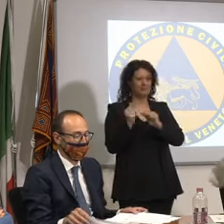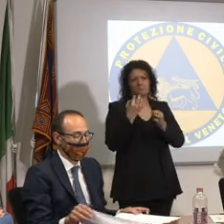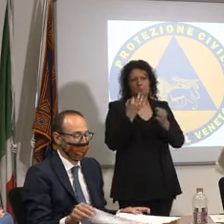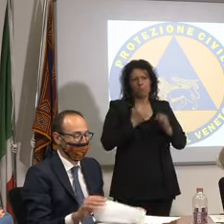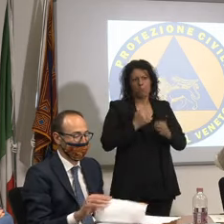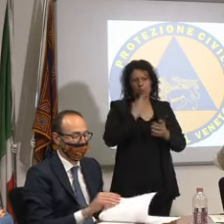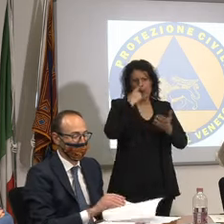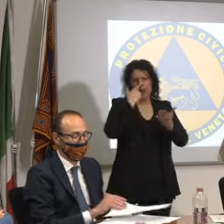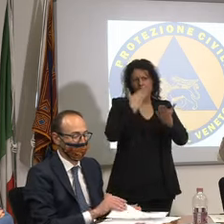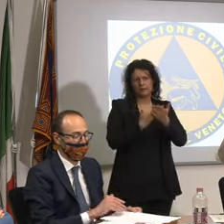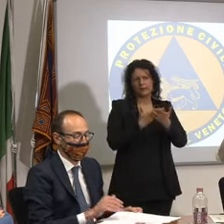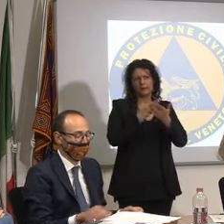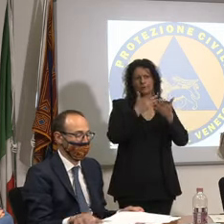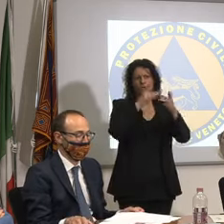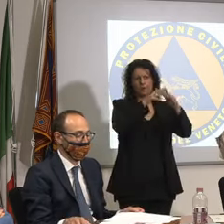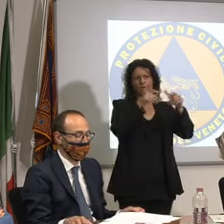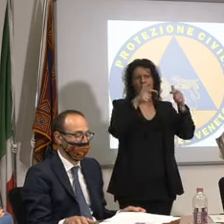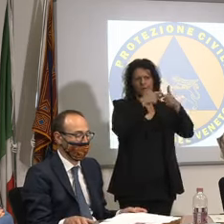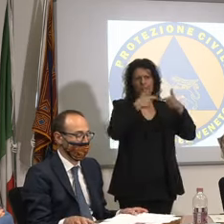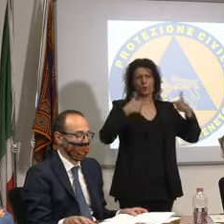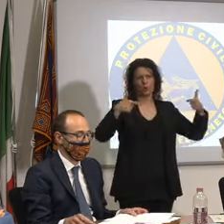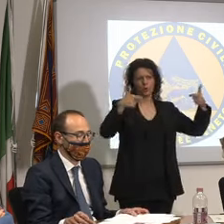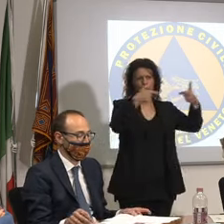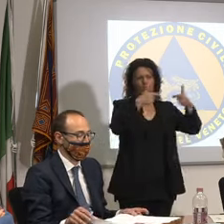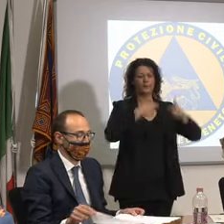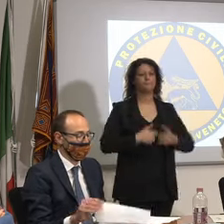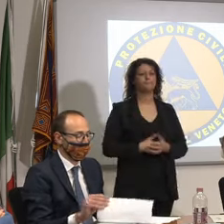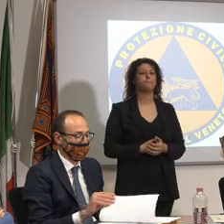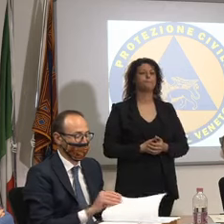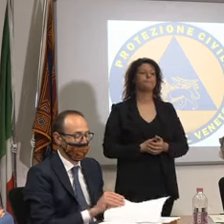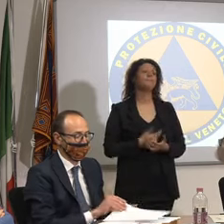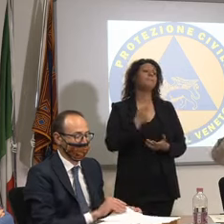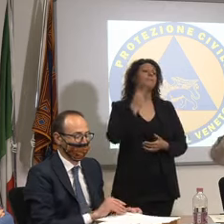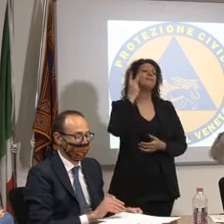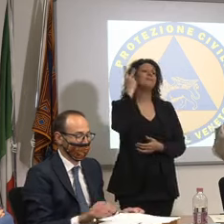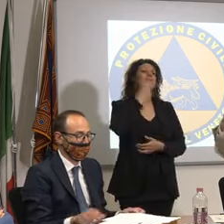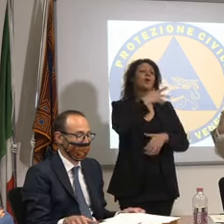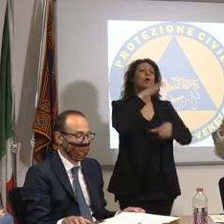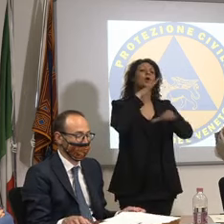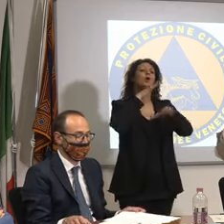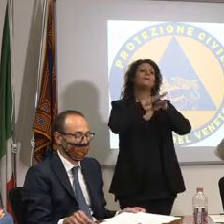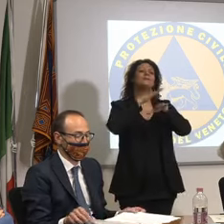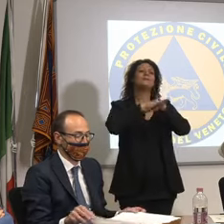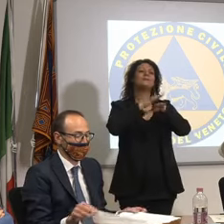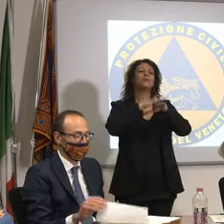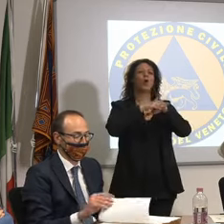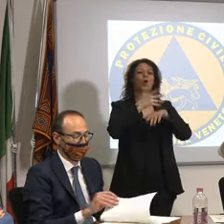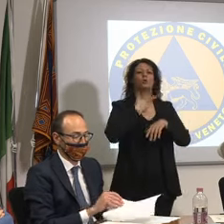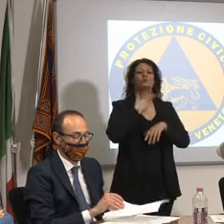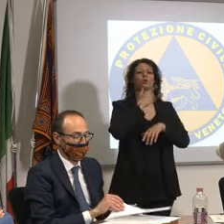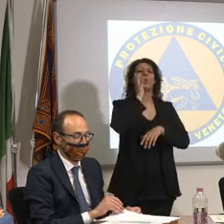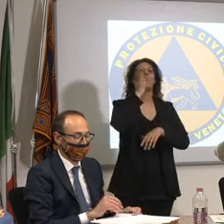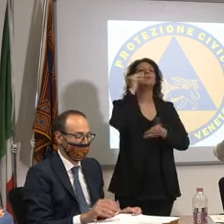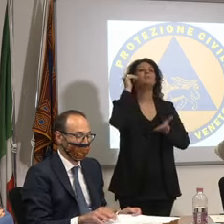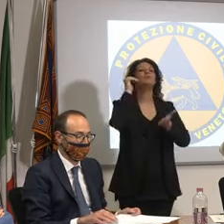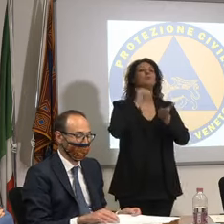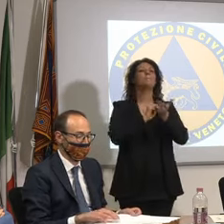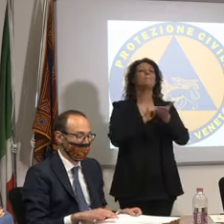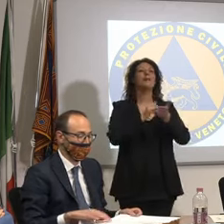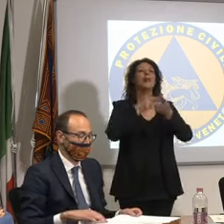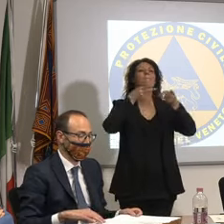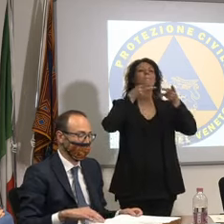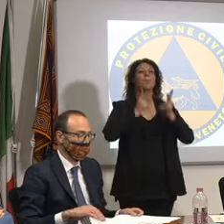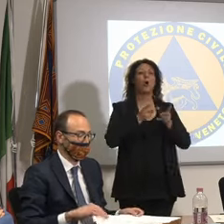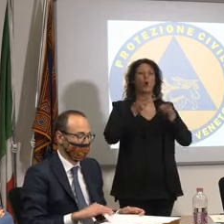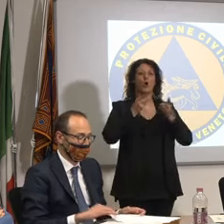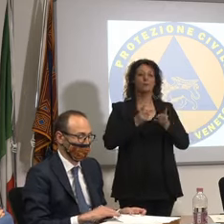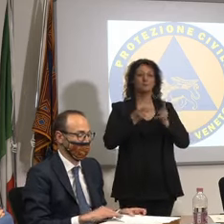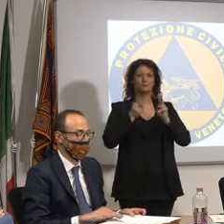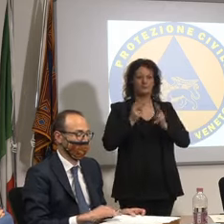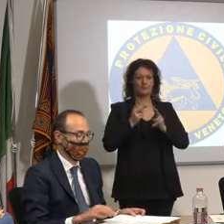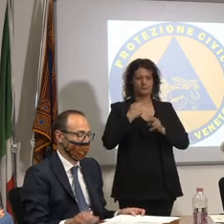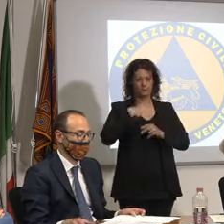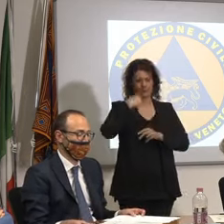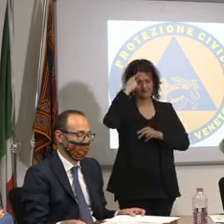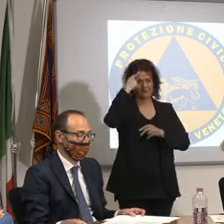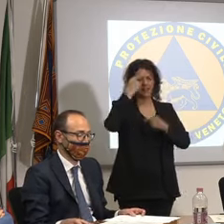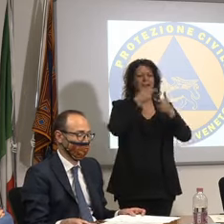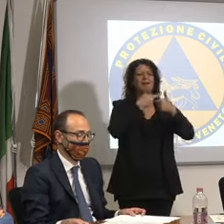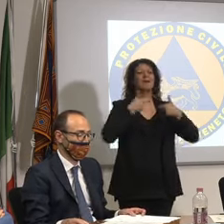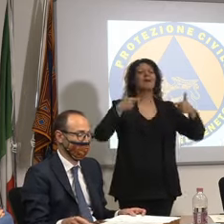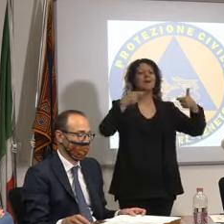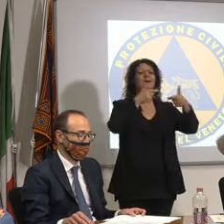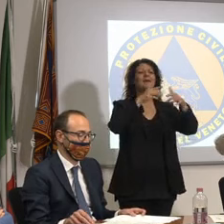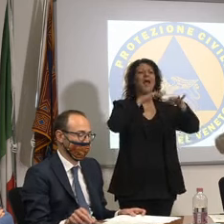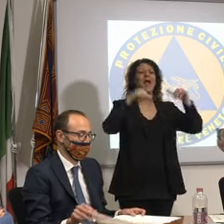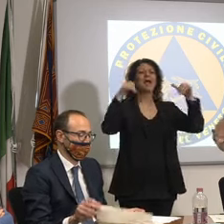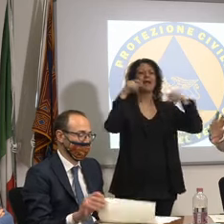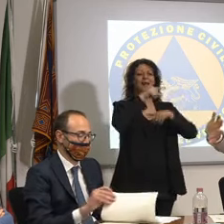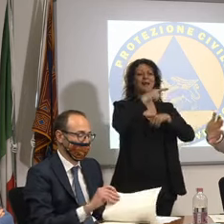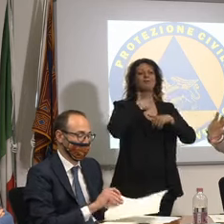non avremo i 15.500 posti i 15.500 posti fra l'altro ecco il palco centralizzato se